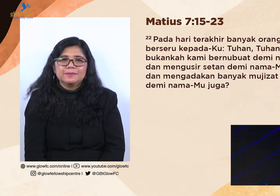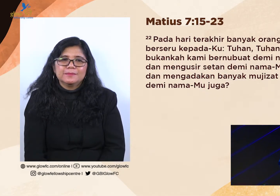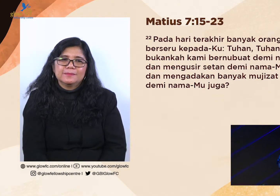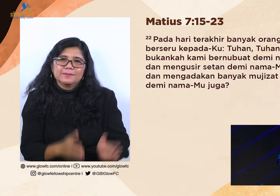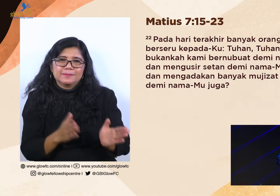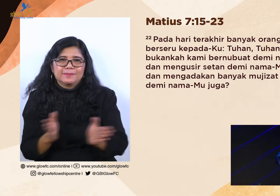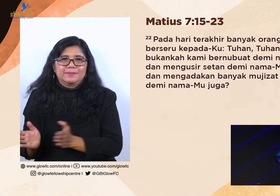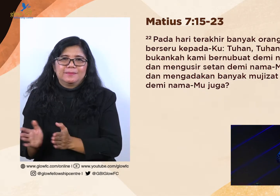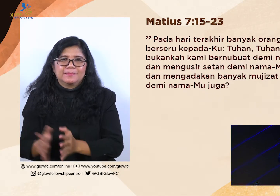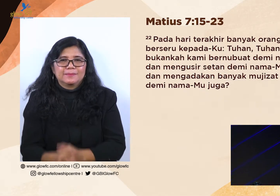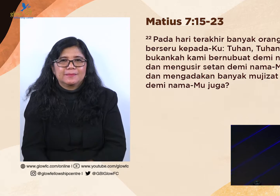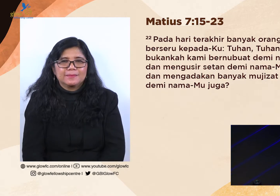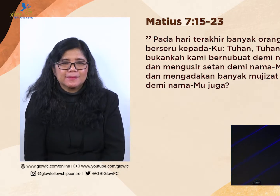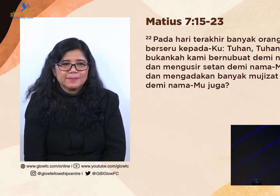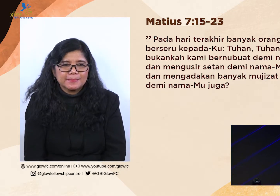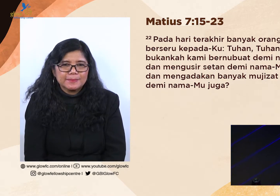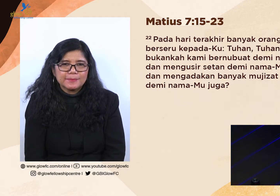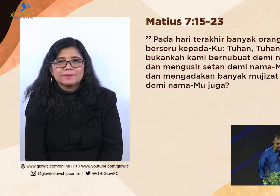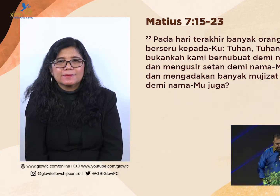Iya kan?